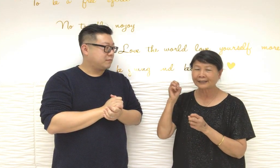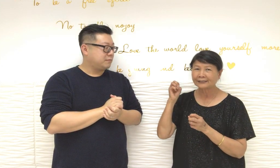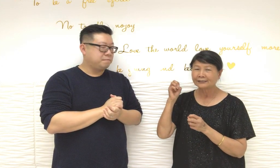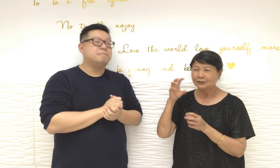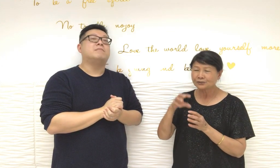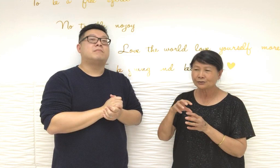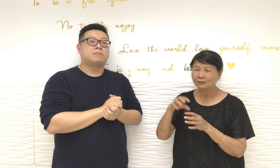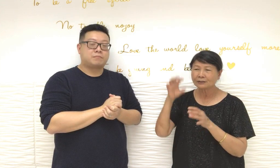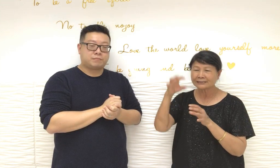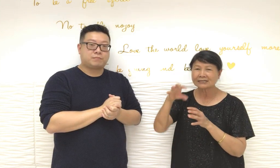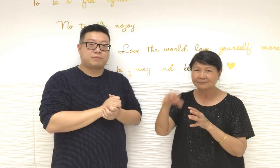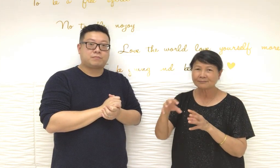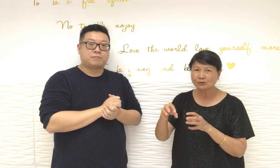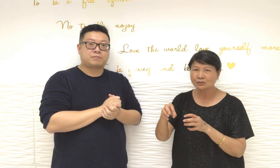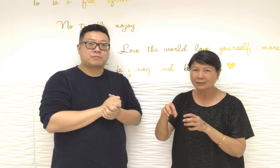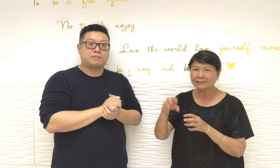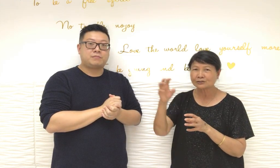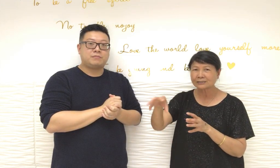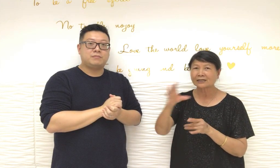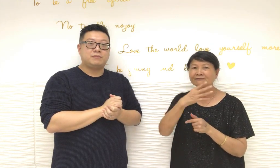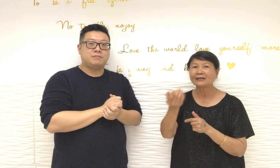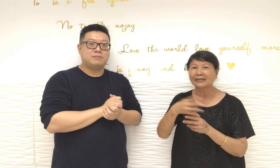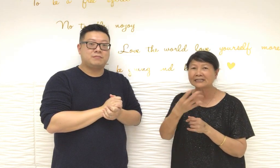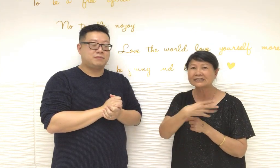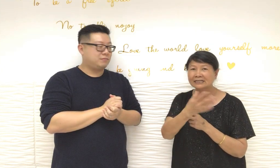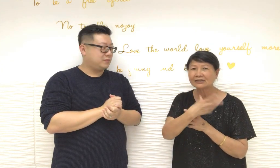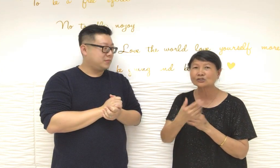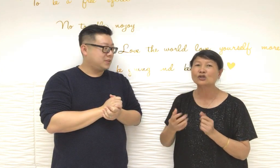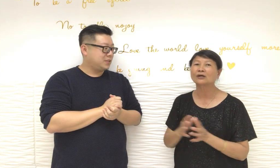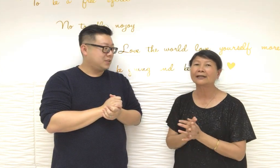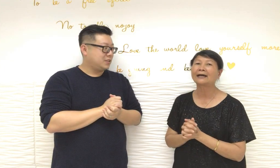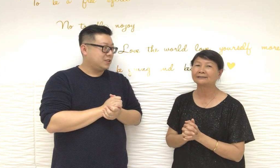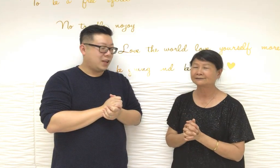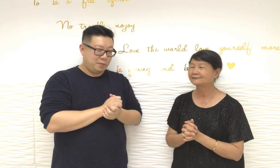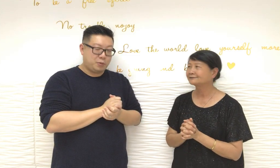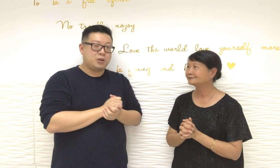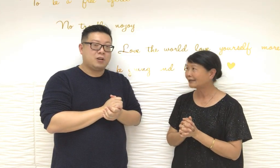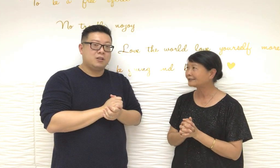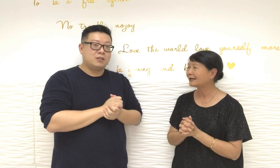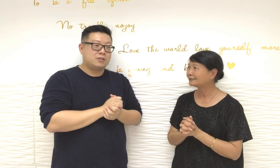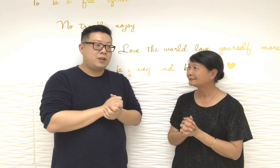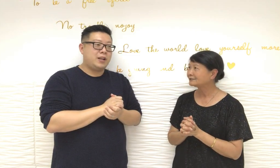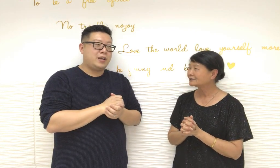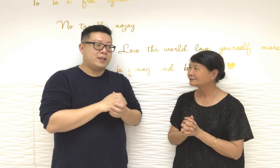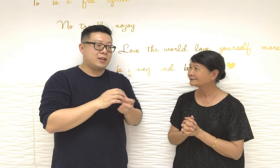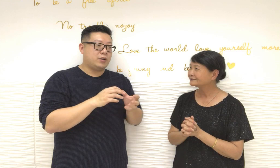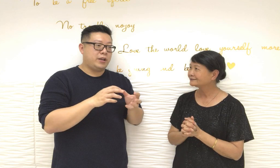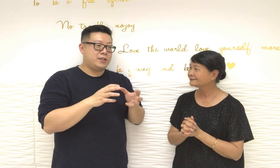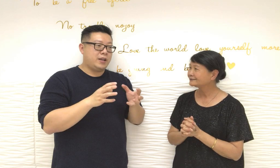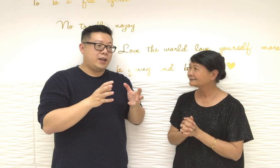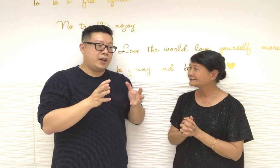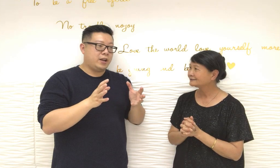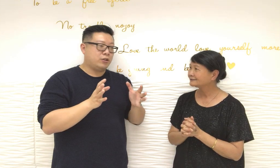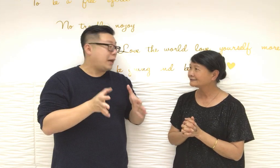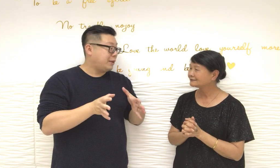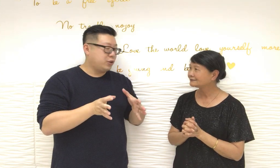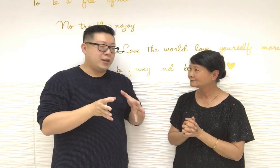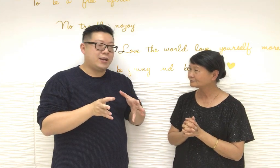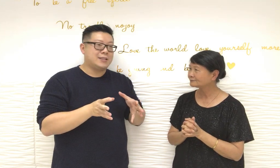如果你前面沒有水它就會吸回你自己的財是沒錯所以呢其實我們講大笨象其實